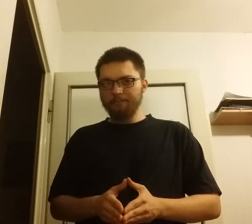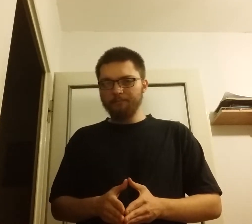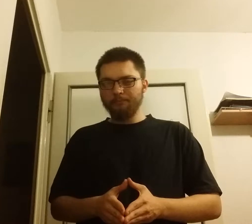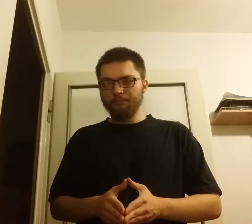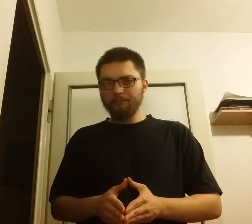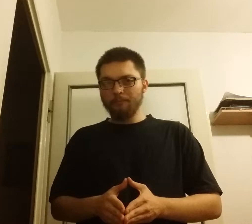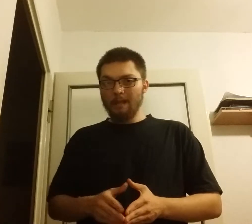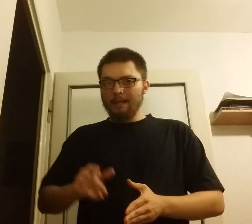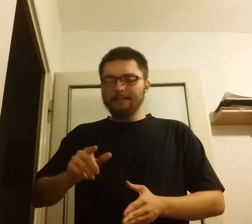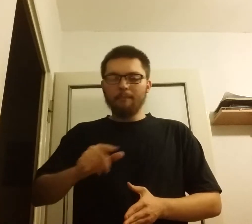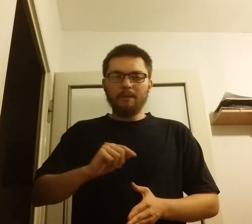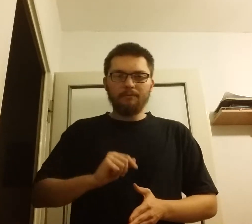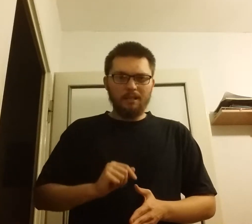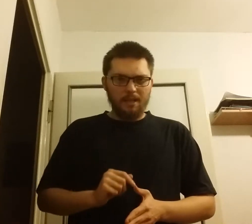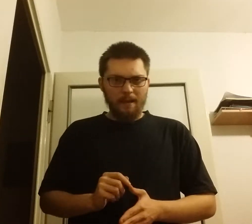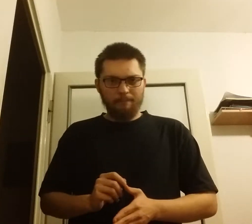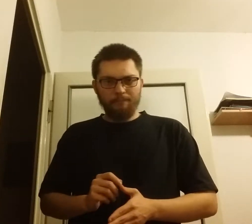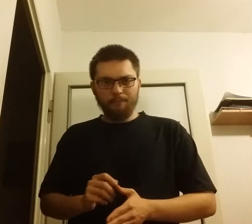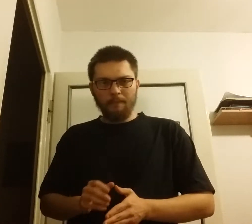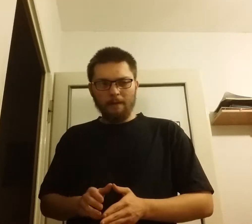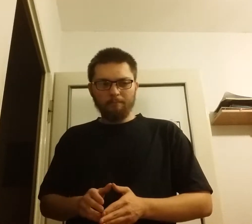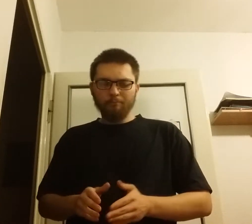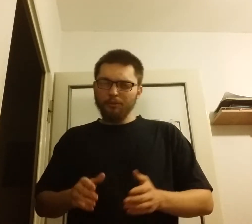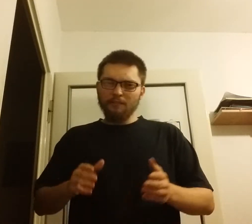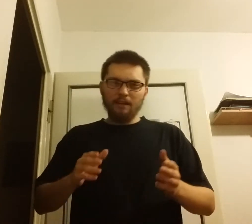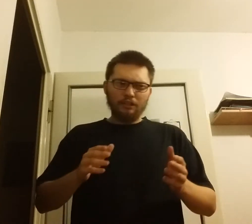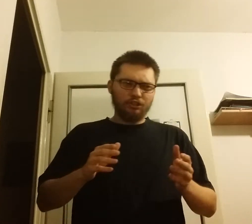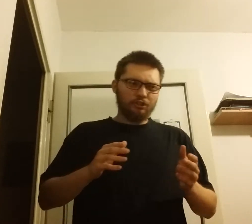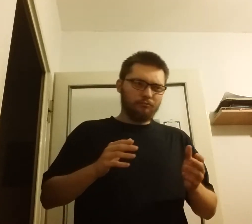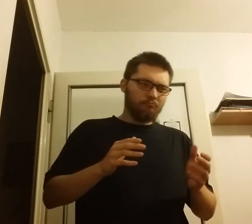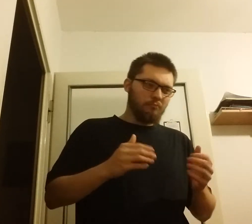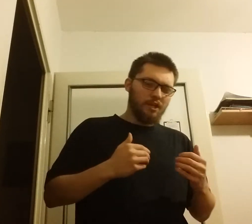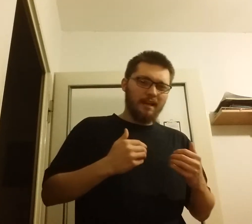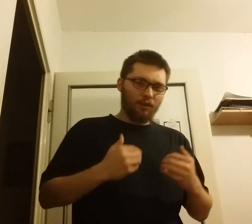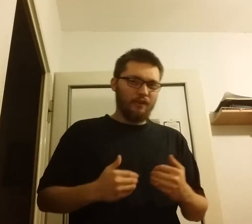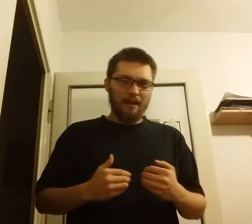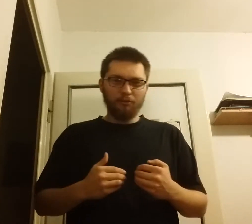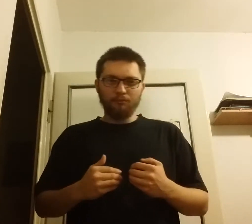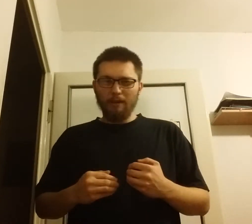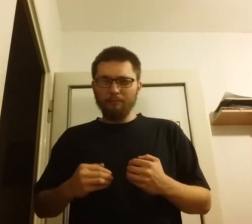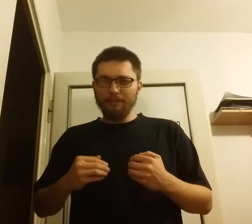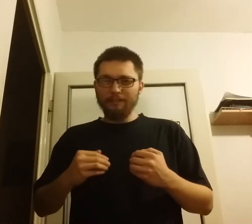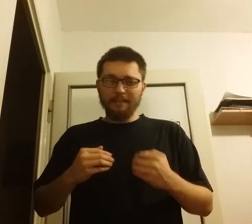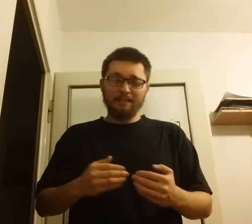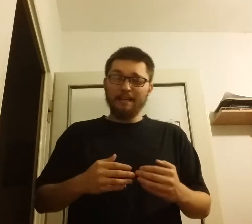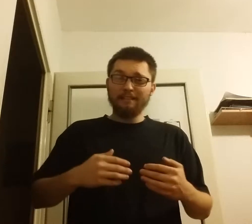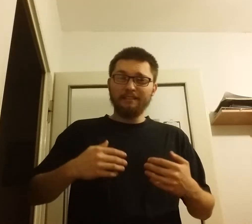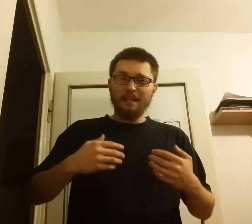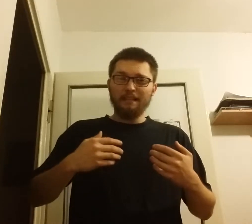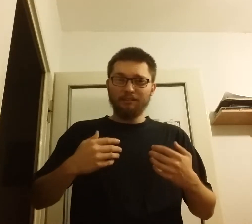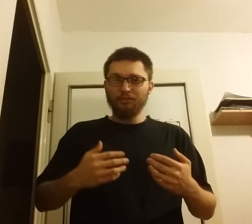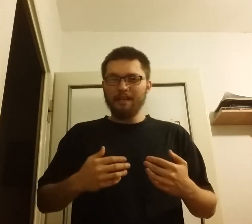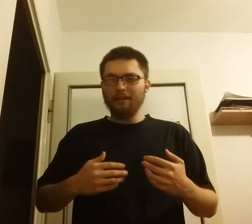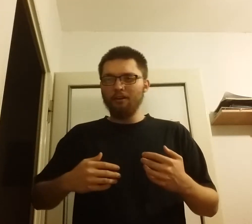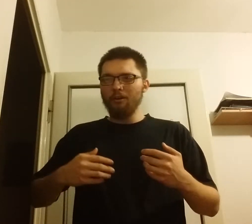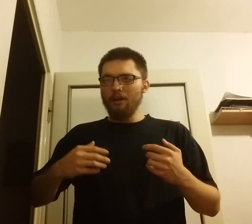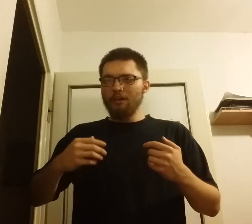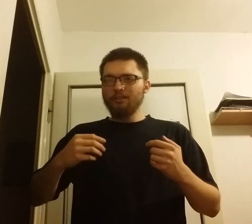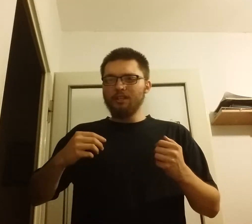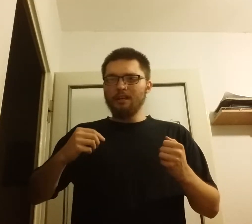Zapewne nie. Ponieważ my jako naród mamy tendencję do tego, że